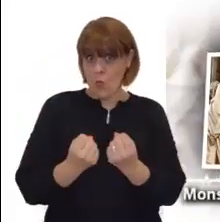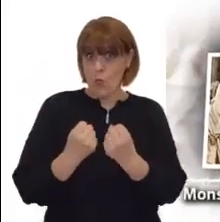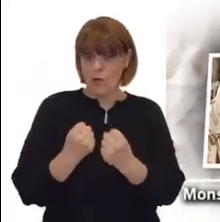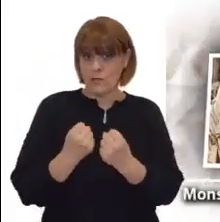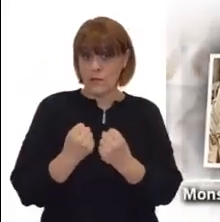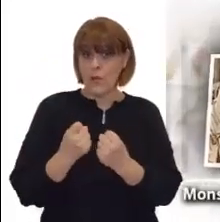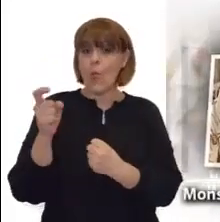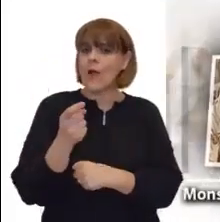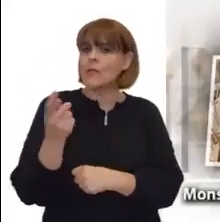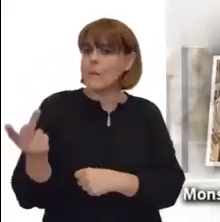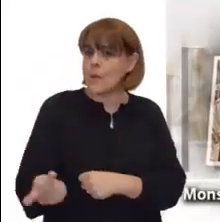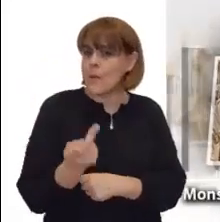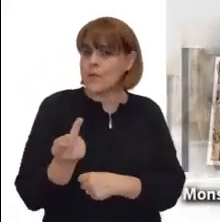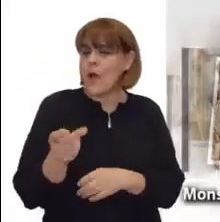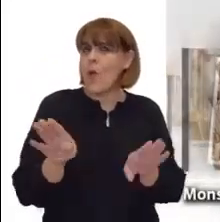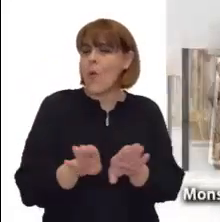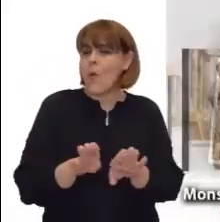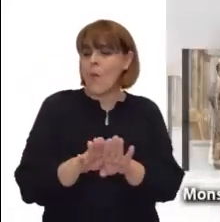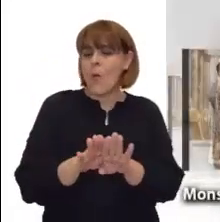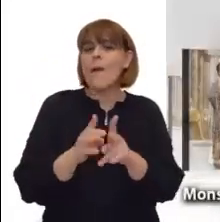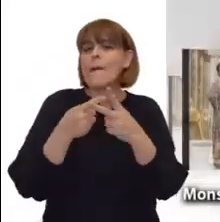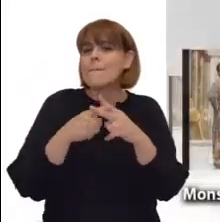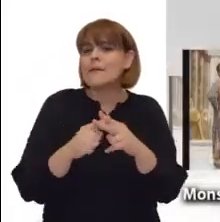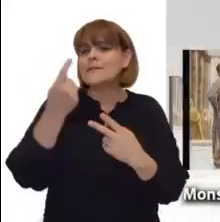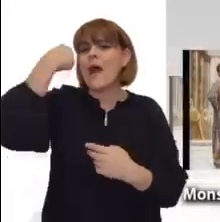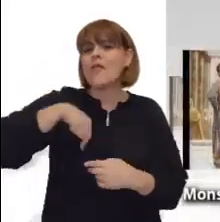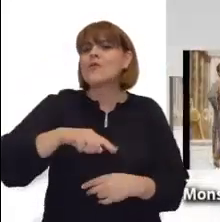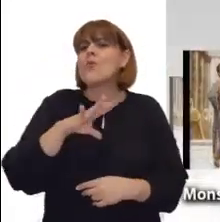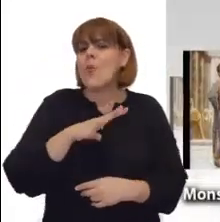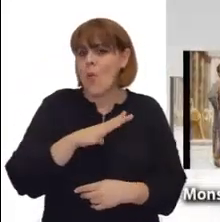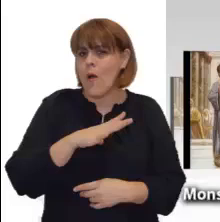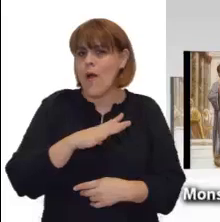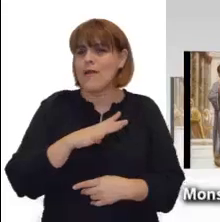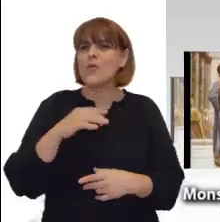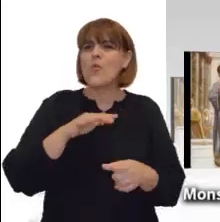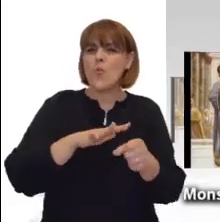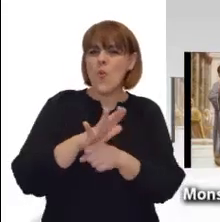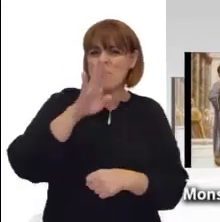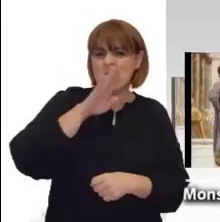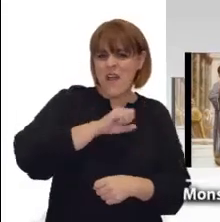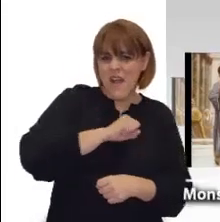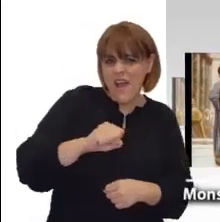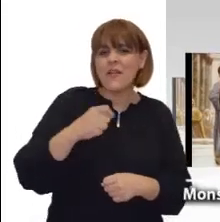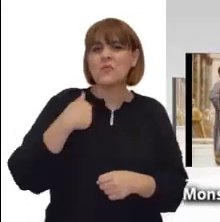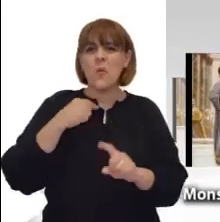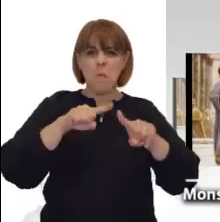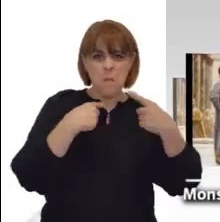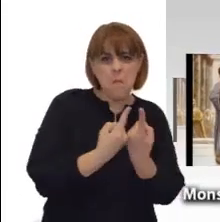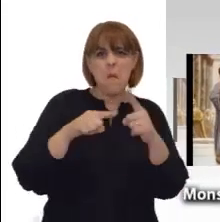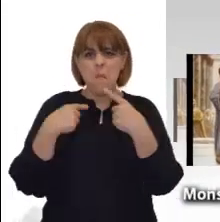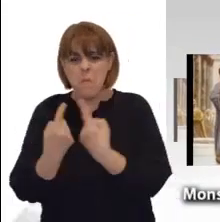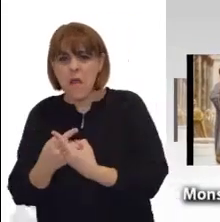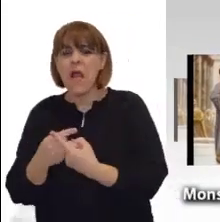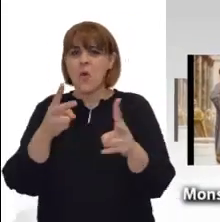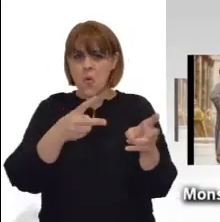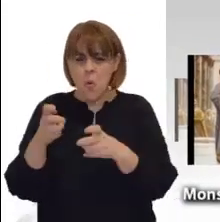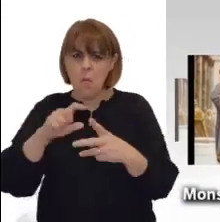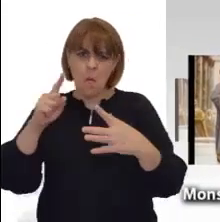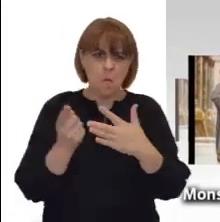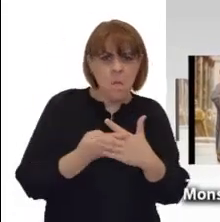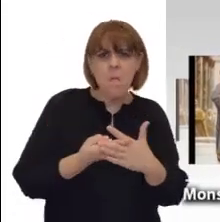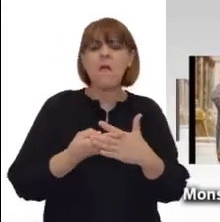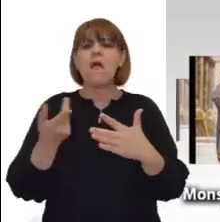superficial. Están bien todos los intentos de embellecer y dar manita de gato con programas sociales,